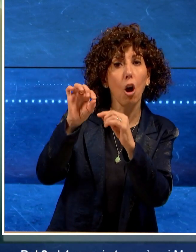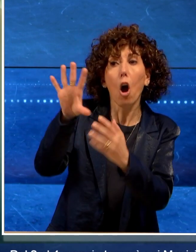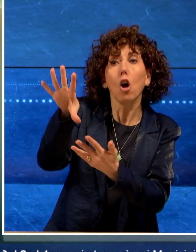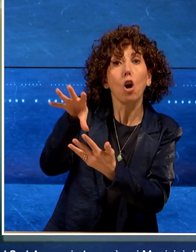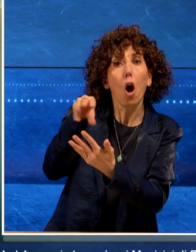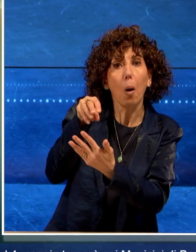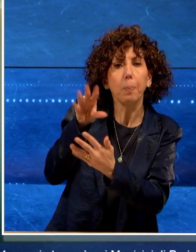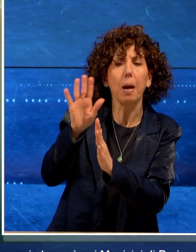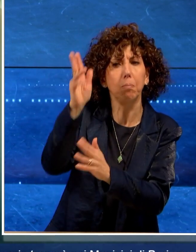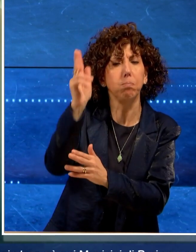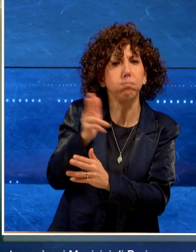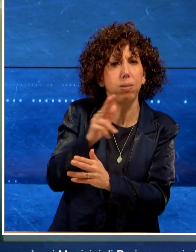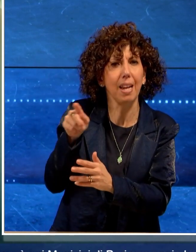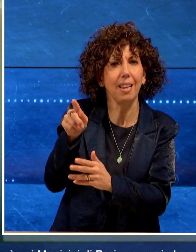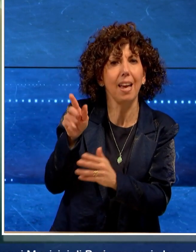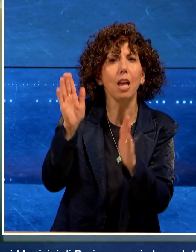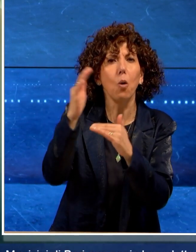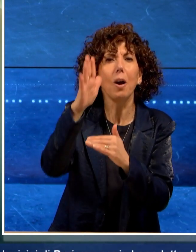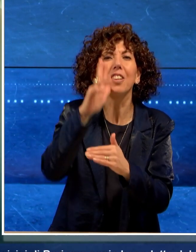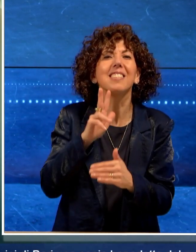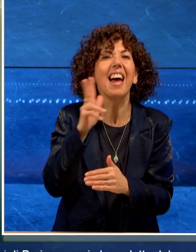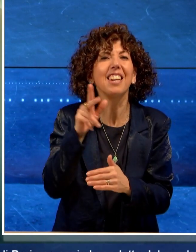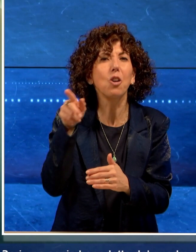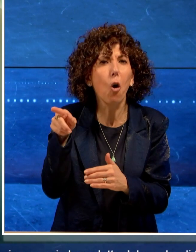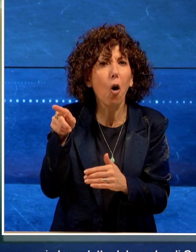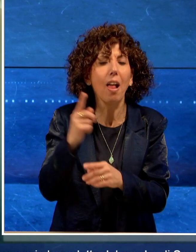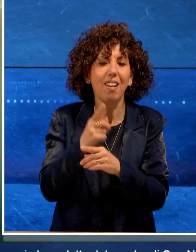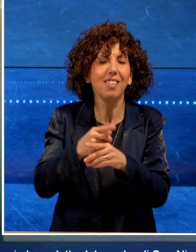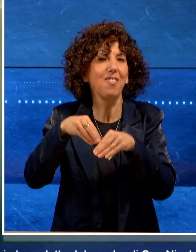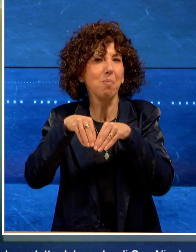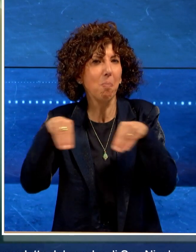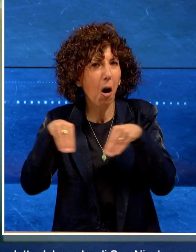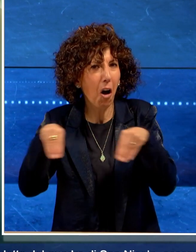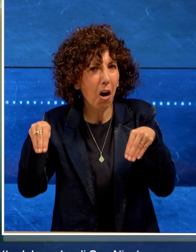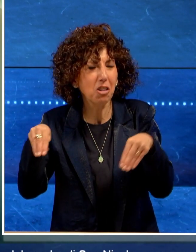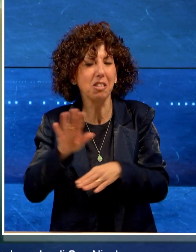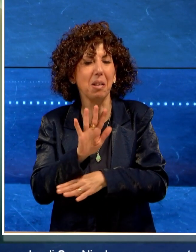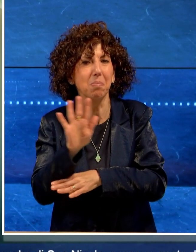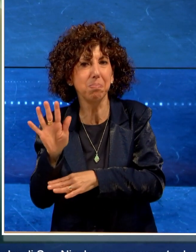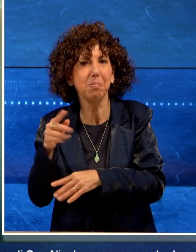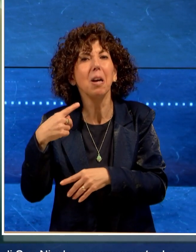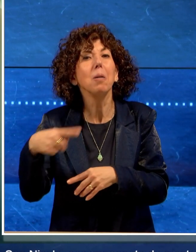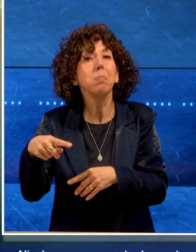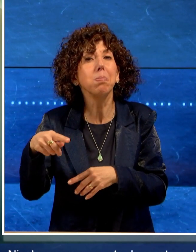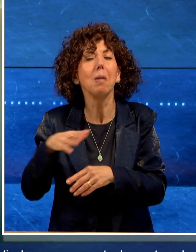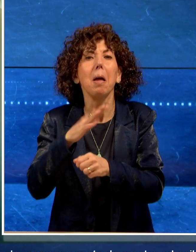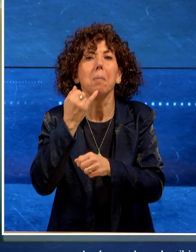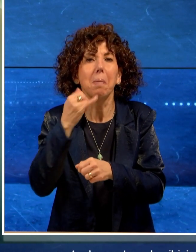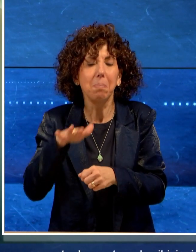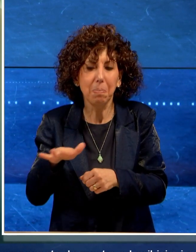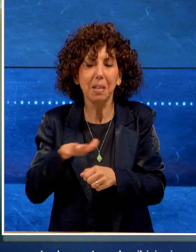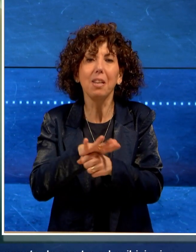di San Nicola accompagnata da mostre ed esibizioni pensate per bambini e per famiglie.